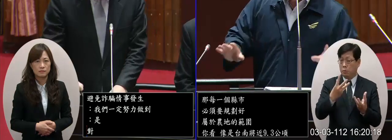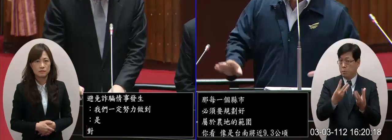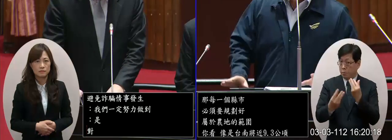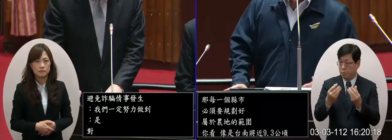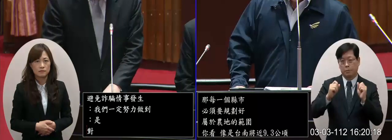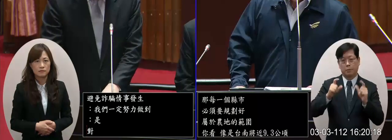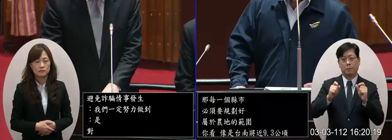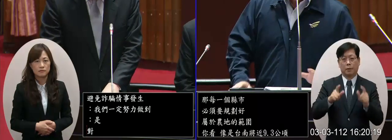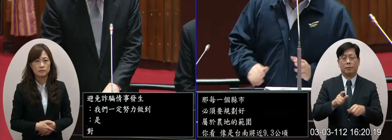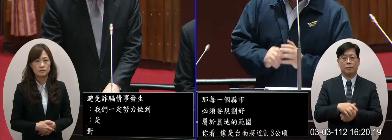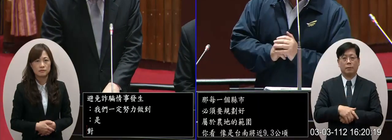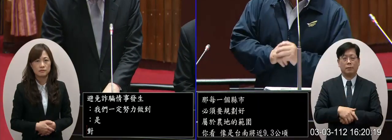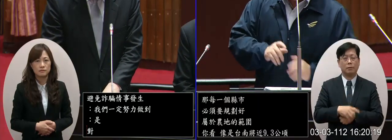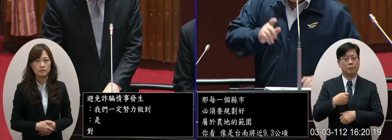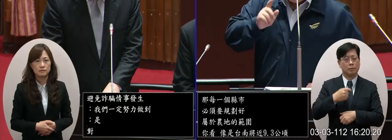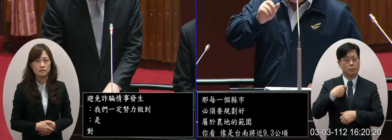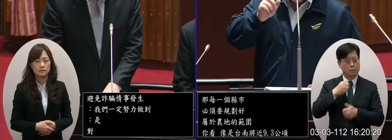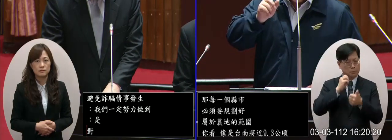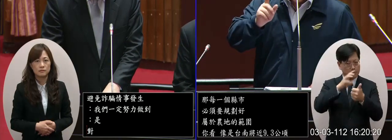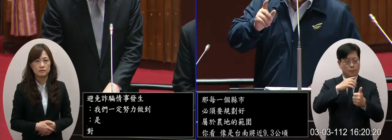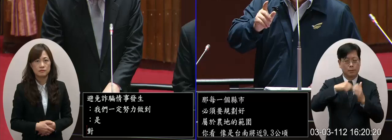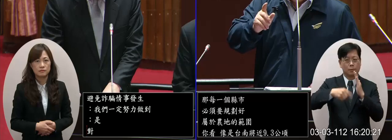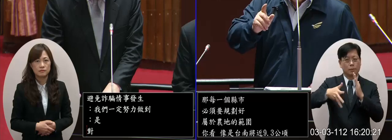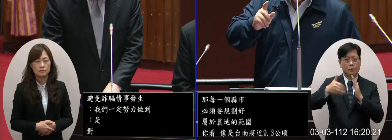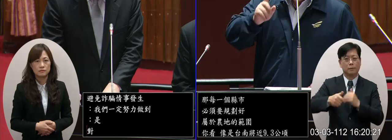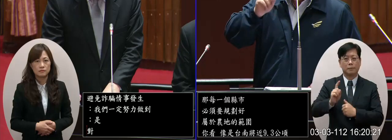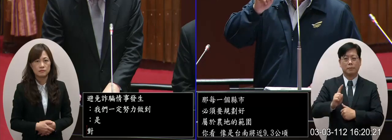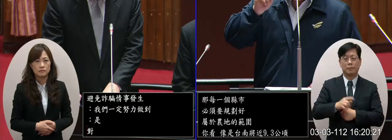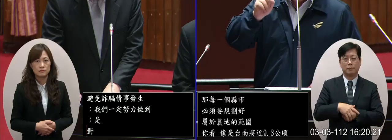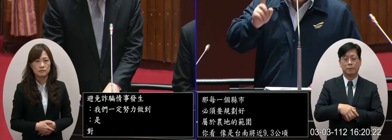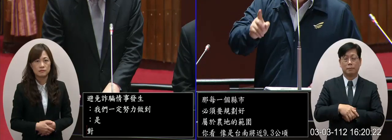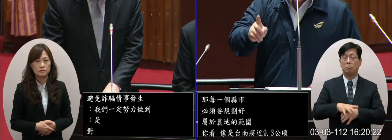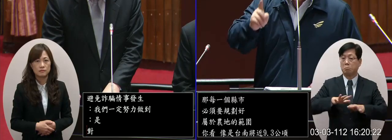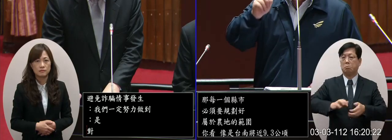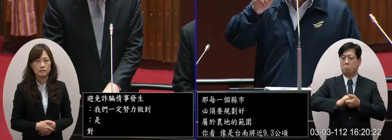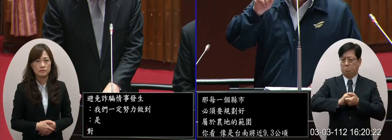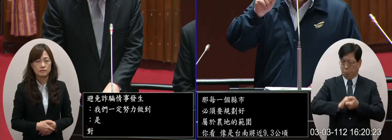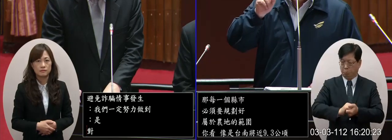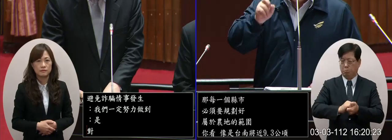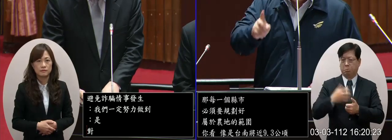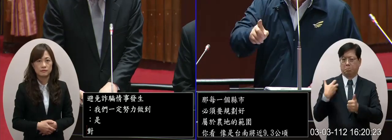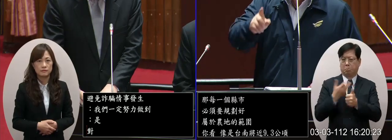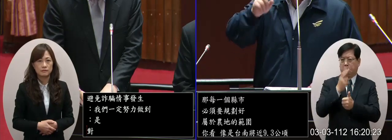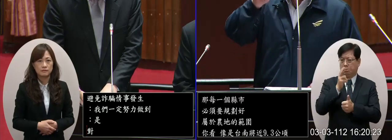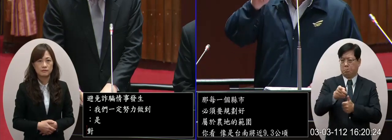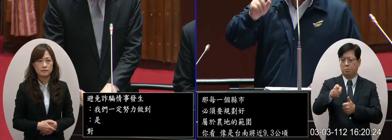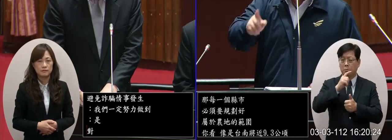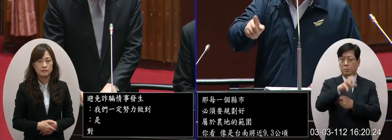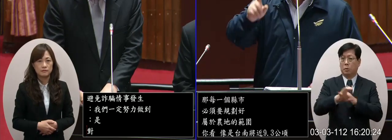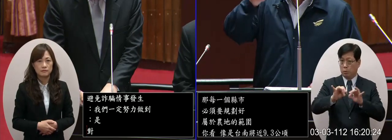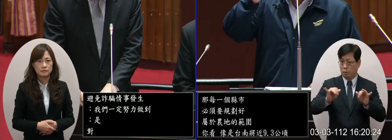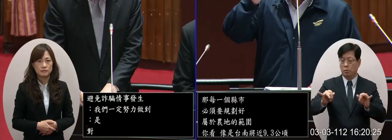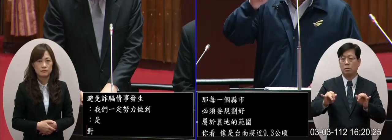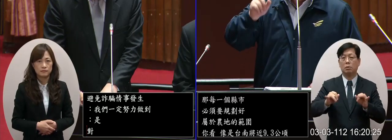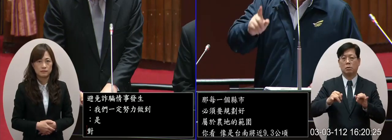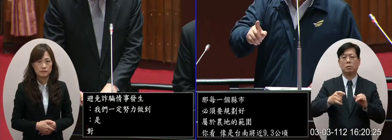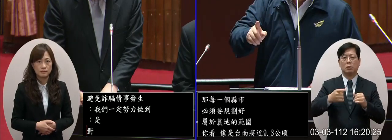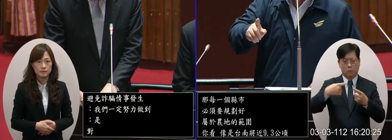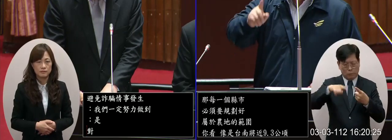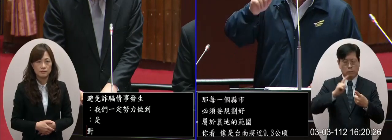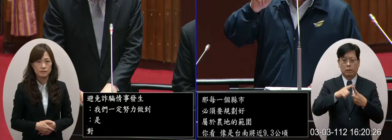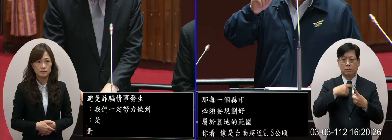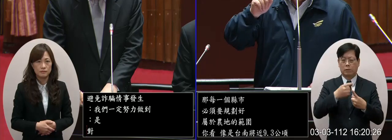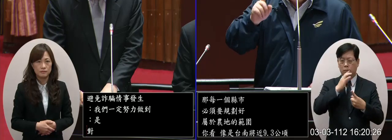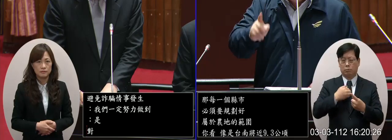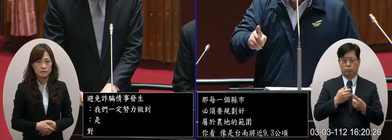還是不一樣那我要跟院長講的一件事就是說我們既然科與這些農地必須未來作為糧